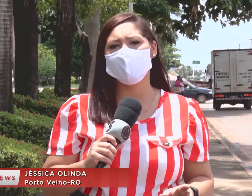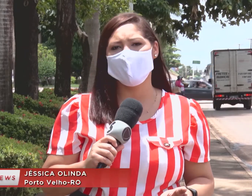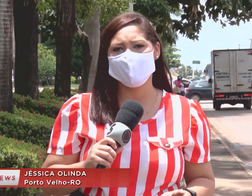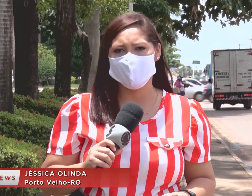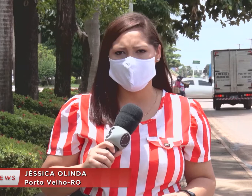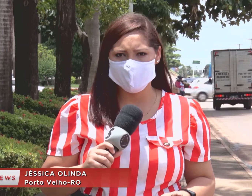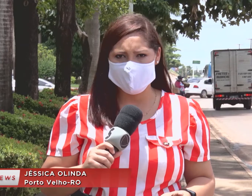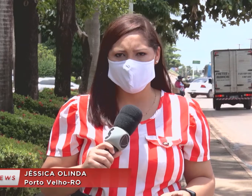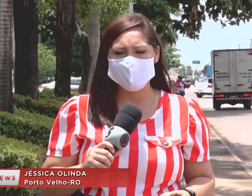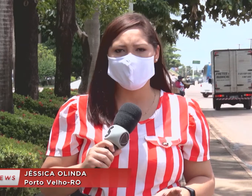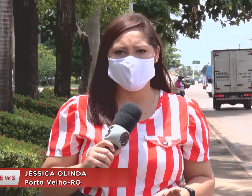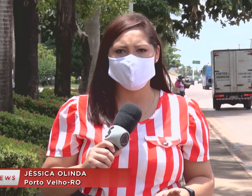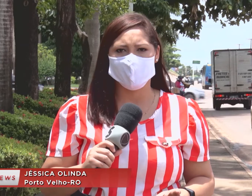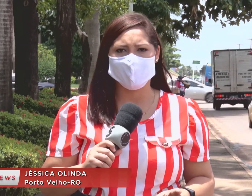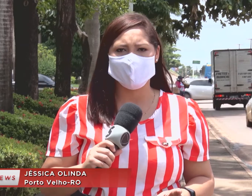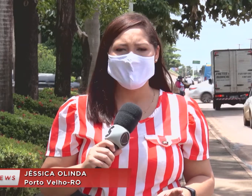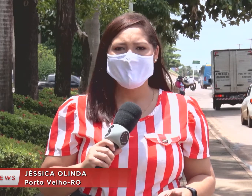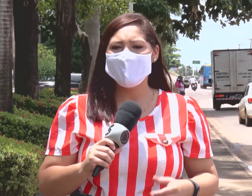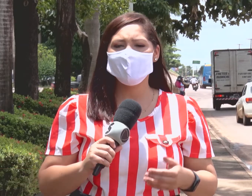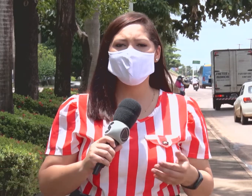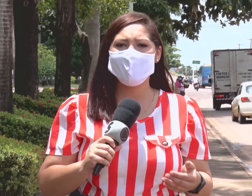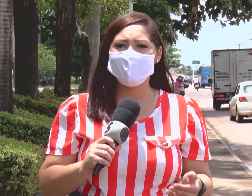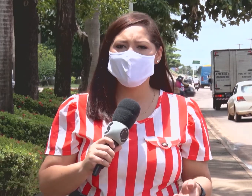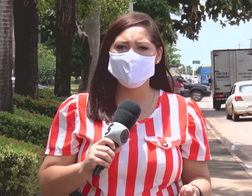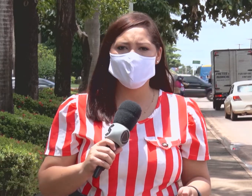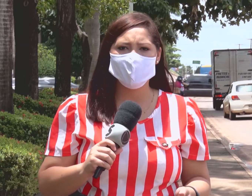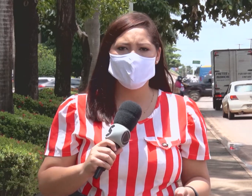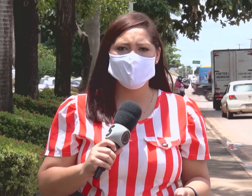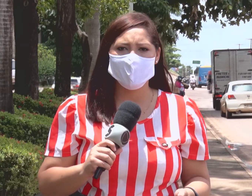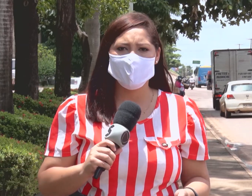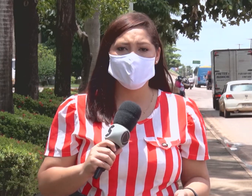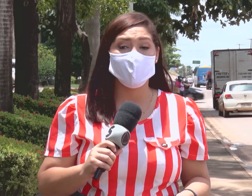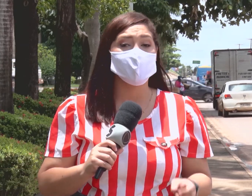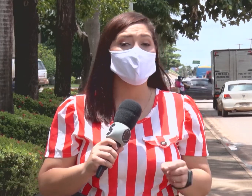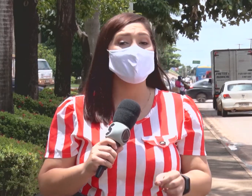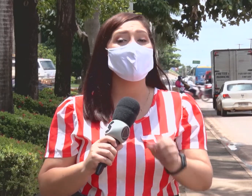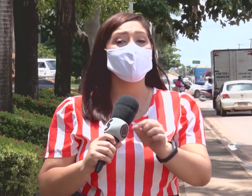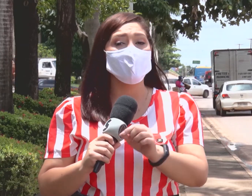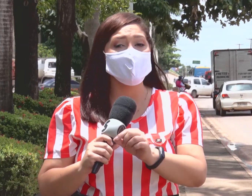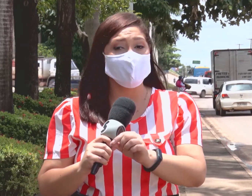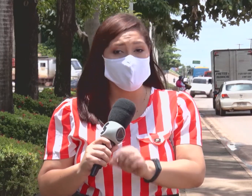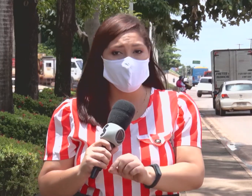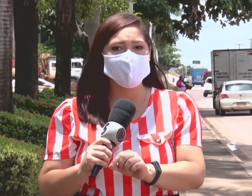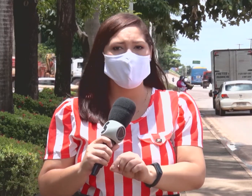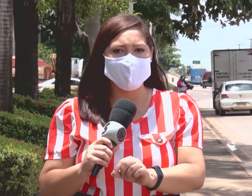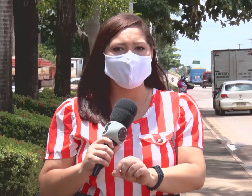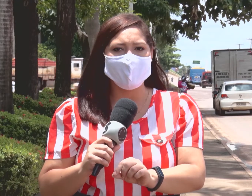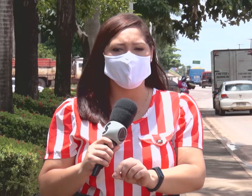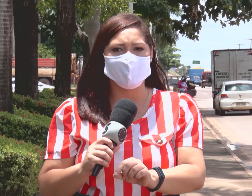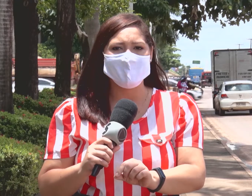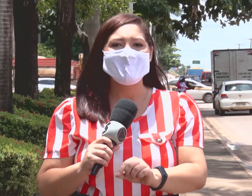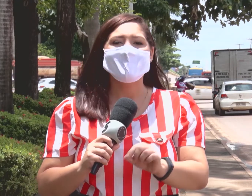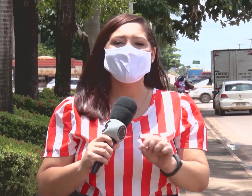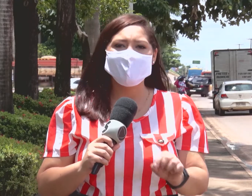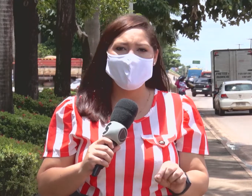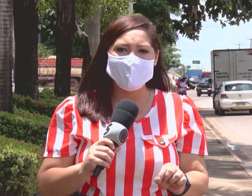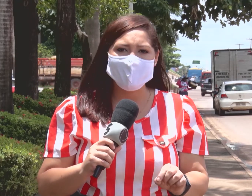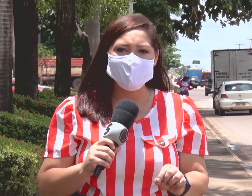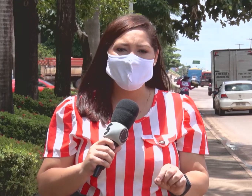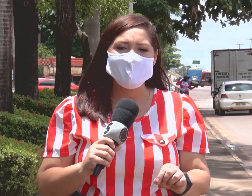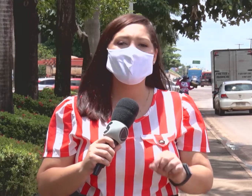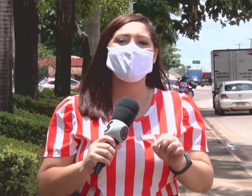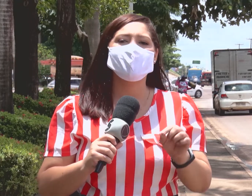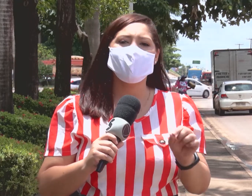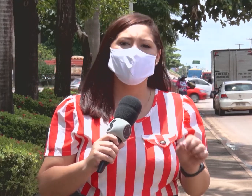não estão participando das fiscalizações. Ele disse ainda que os municípios possuem algumas responsabilidades, entre